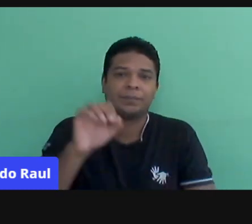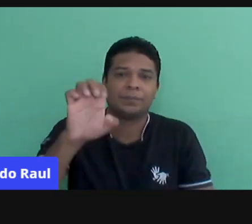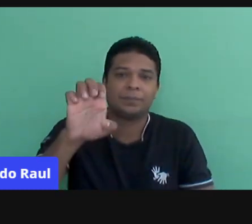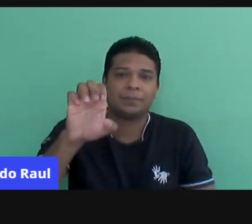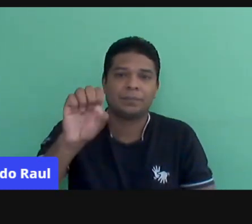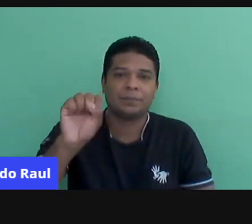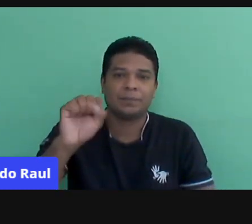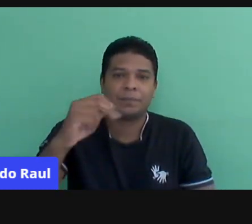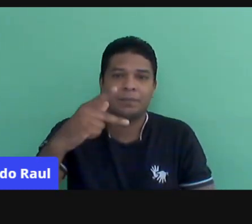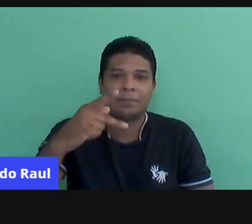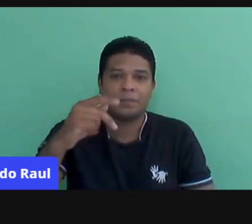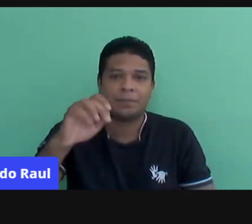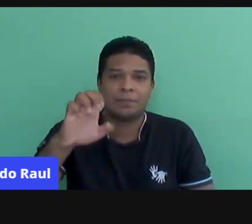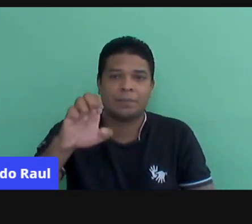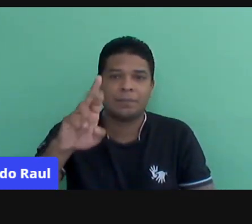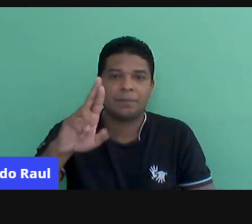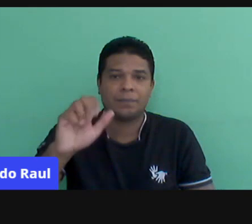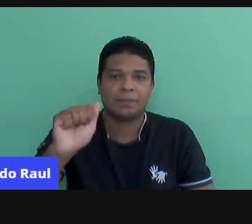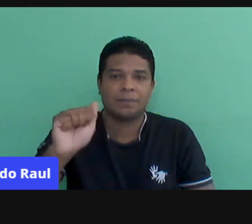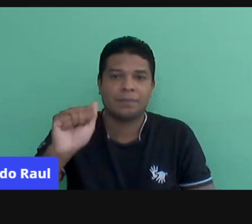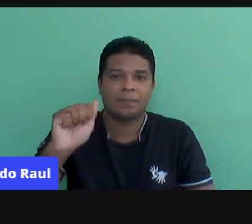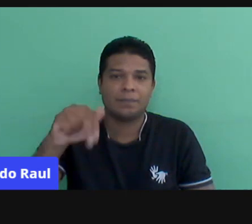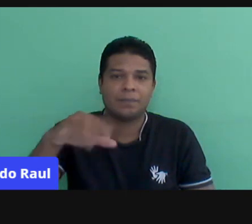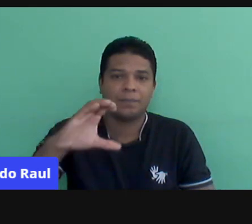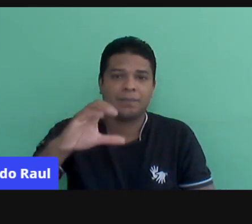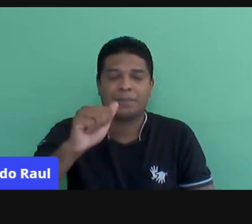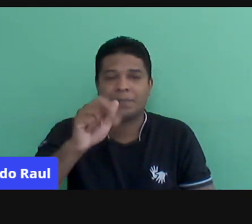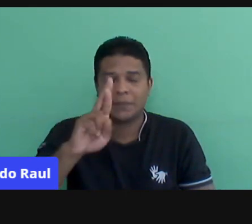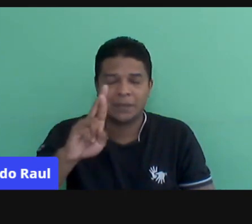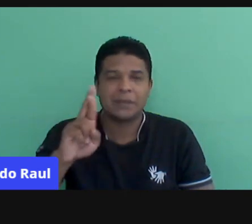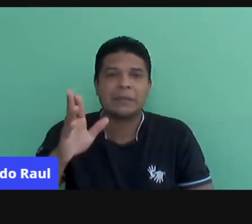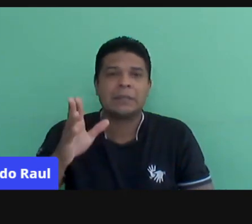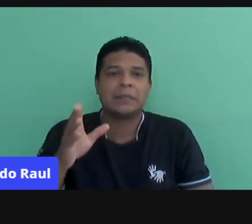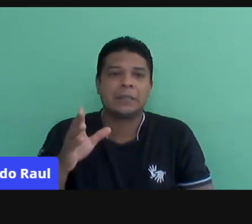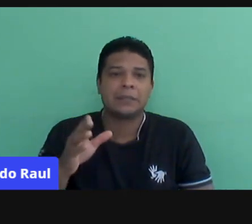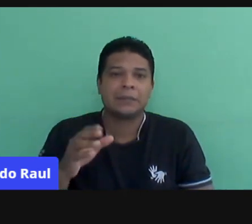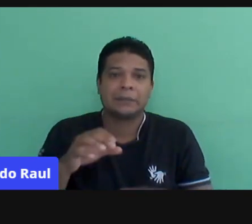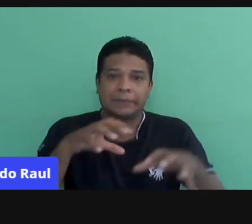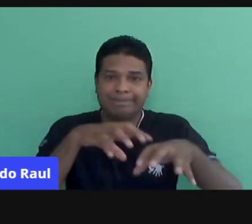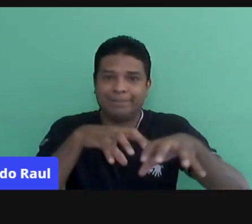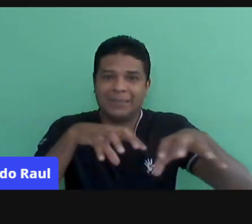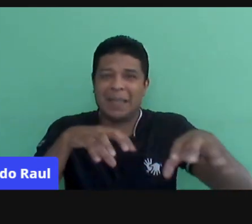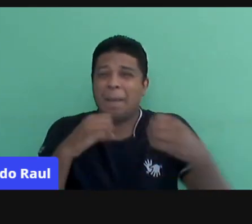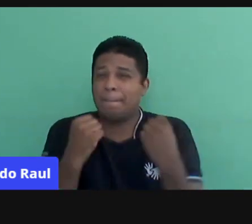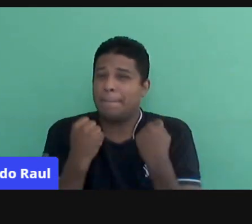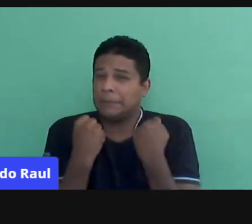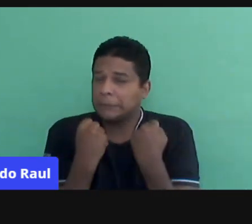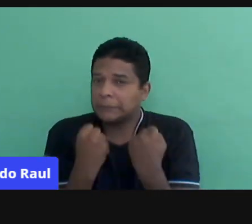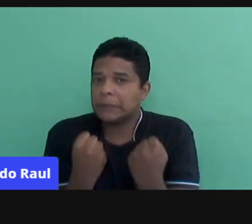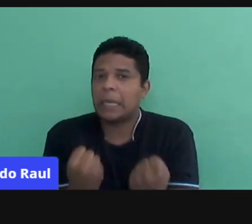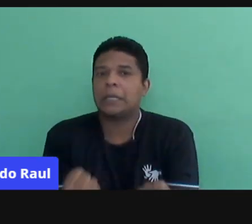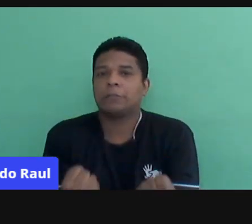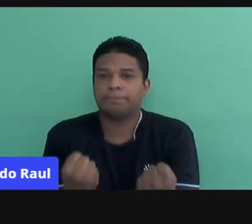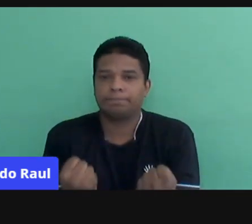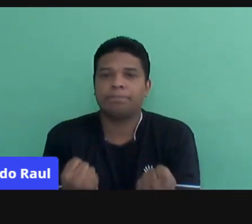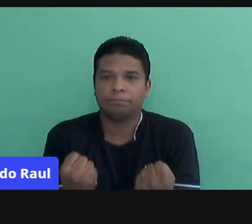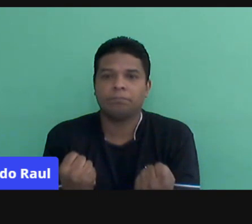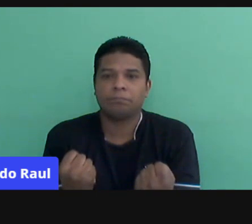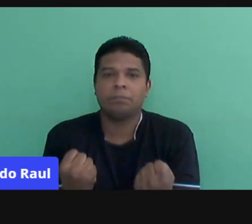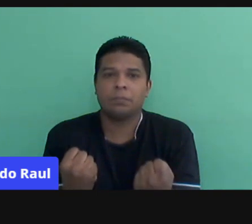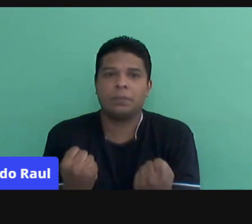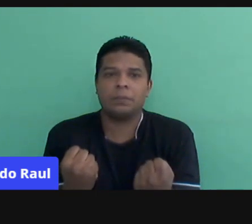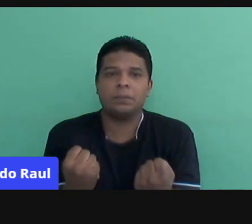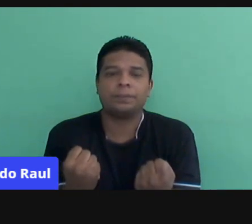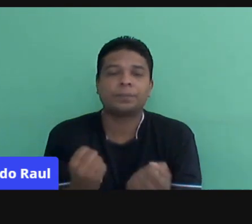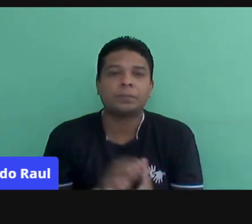fácil. Esse momento remoto é extremamente pesado. Nós temos situações,